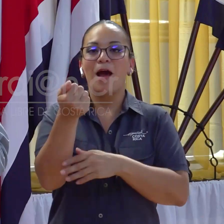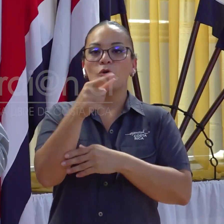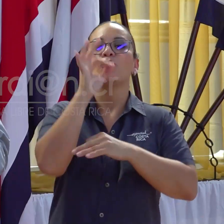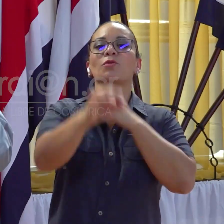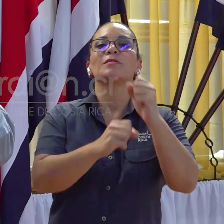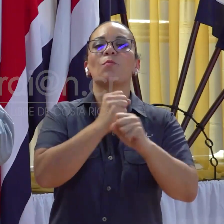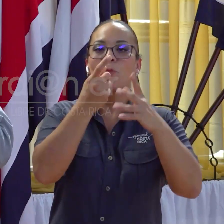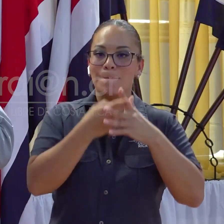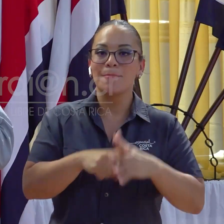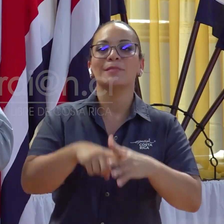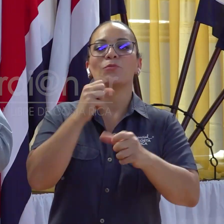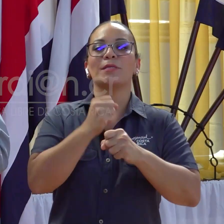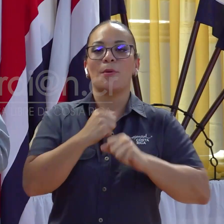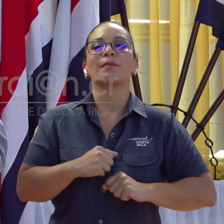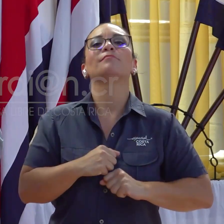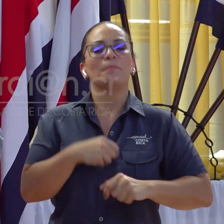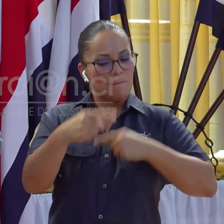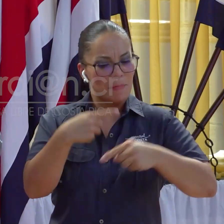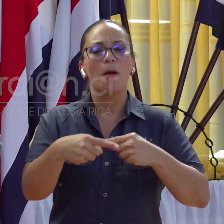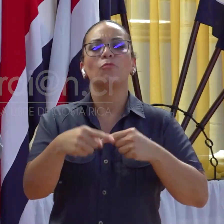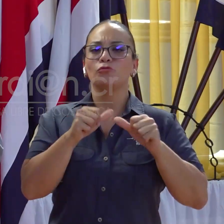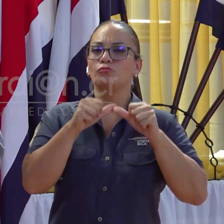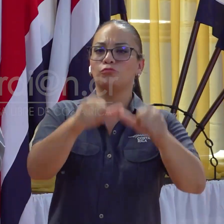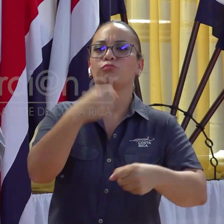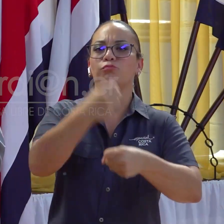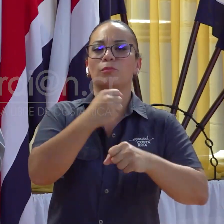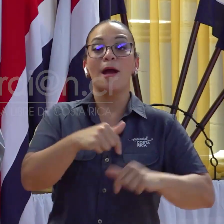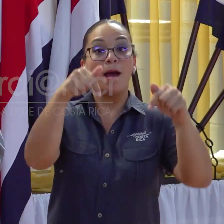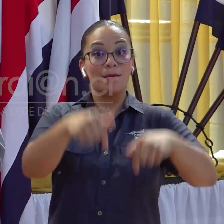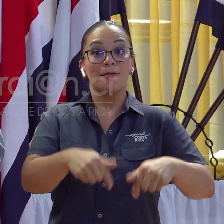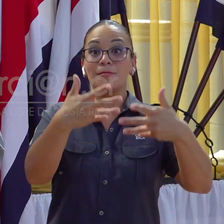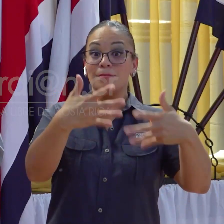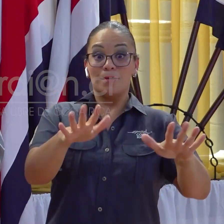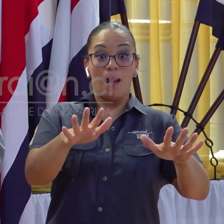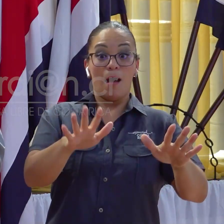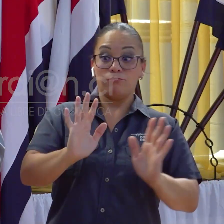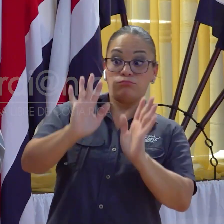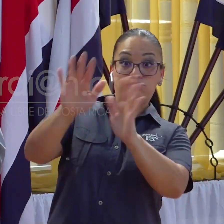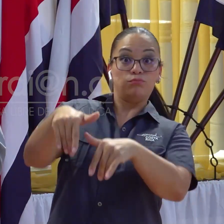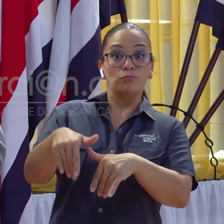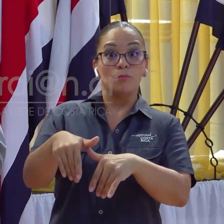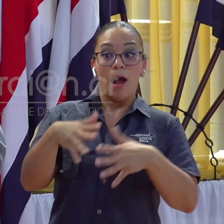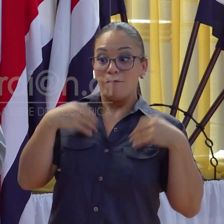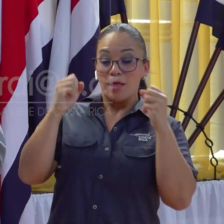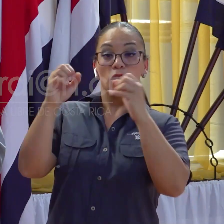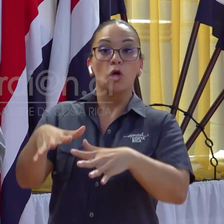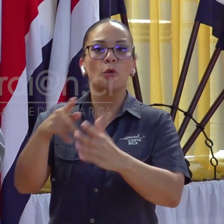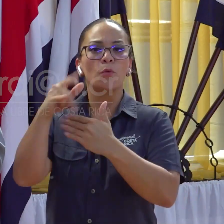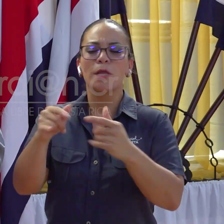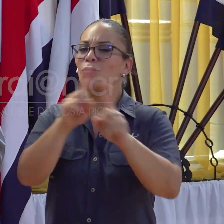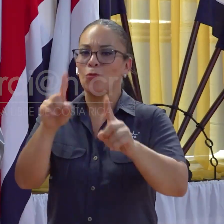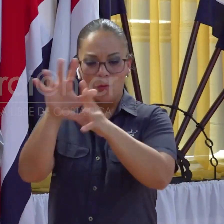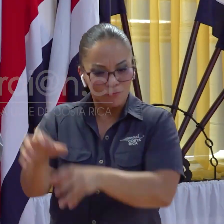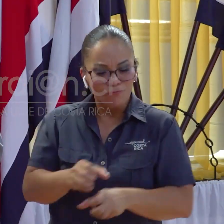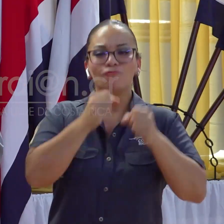entrante, vamos a trabajar. Aquí se olvidó el olvido y el abandono de este proyecto.